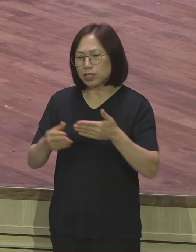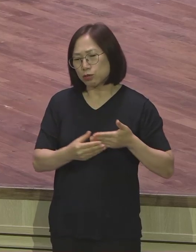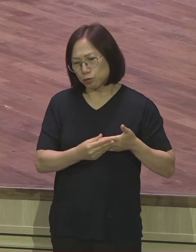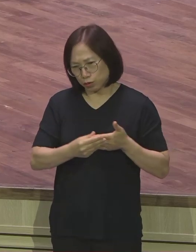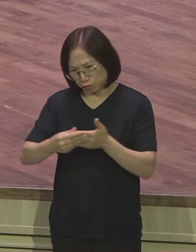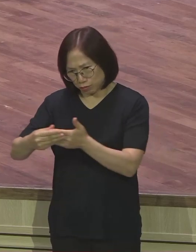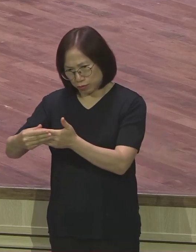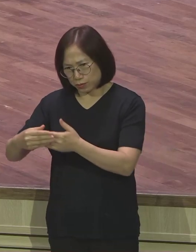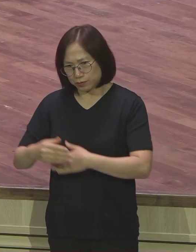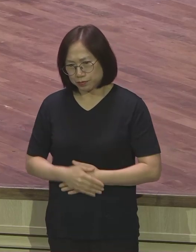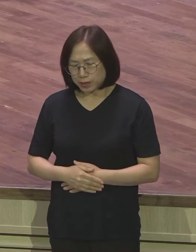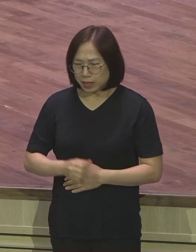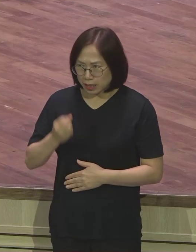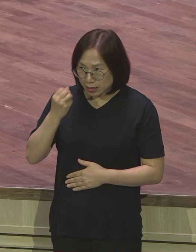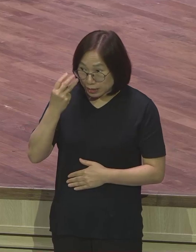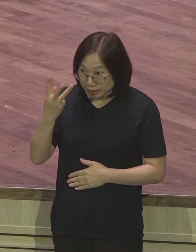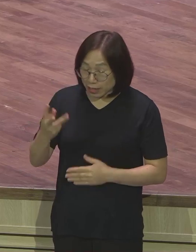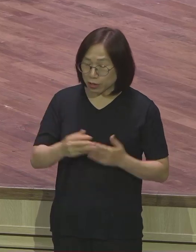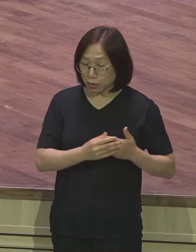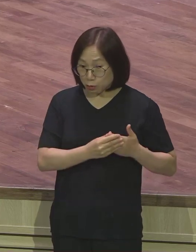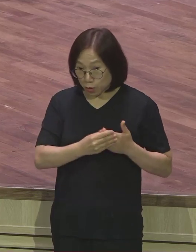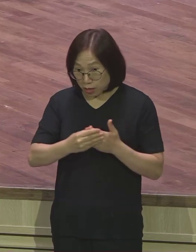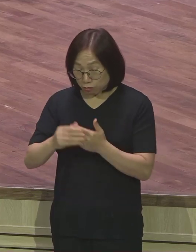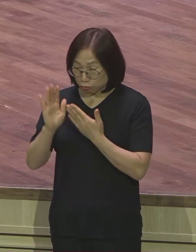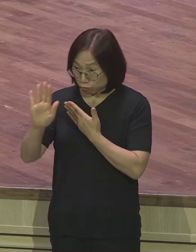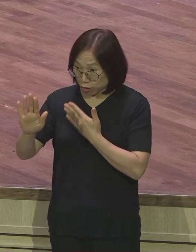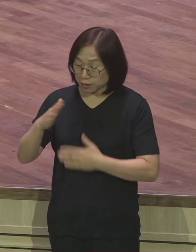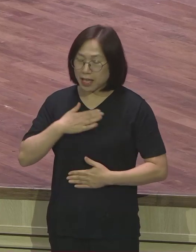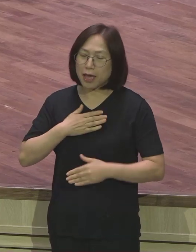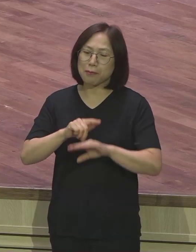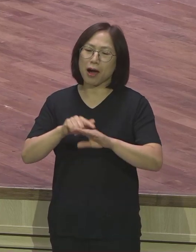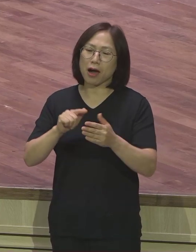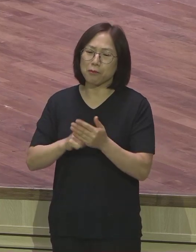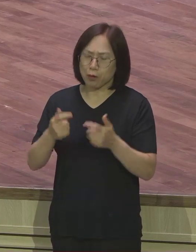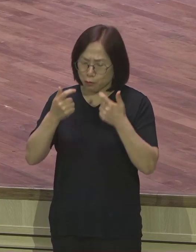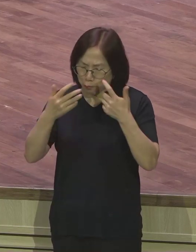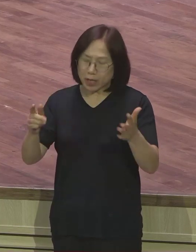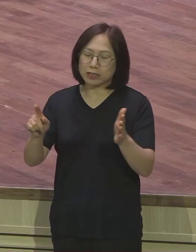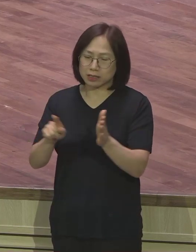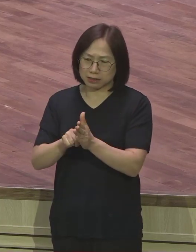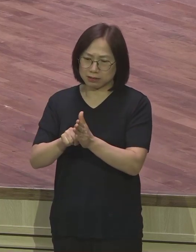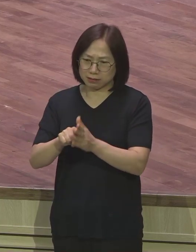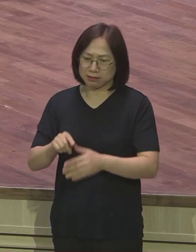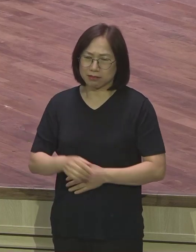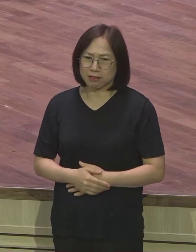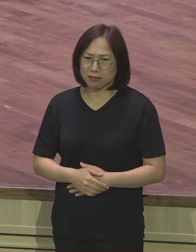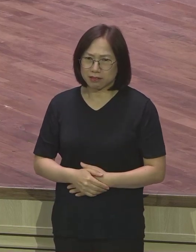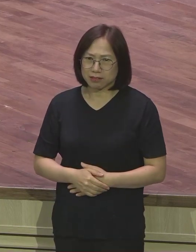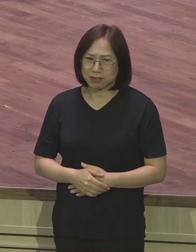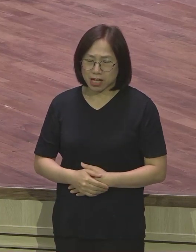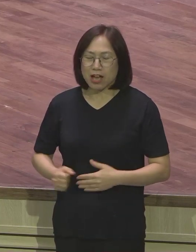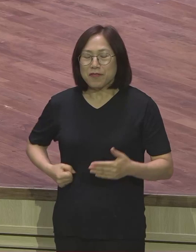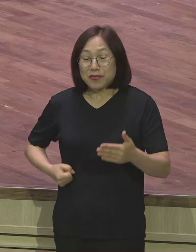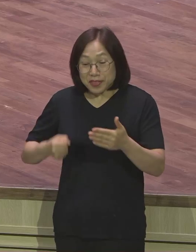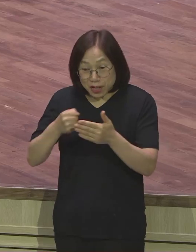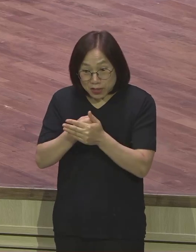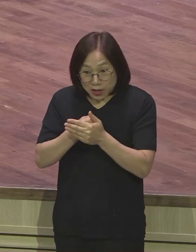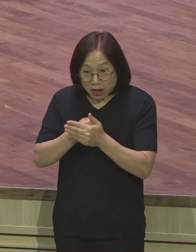그렇게 3개월을 인도받고 나니까 제 마음에 딱 확신이 들었습니다. 그래서 결단하고 한국으로 들어오게